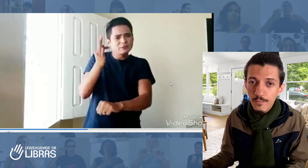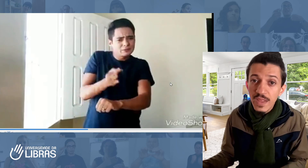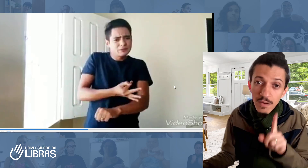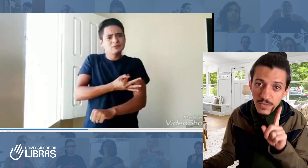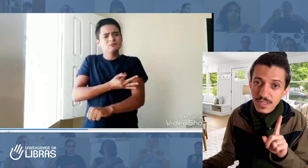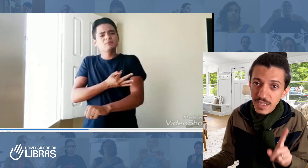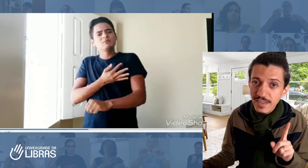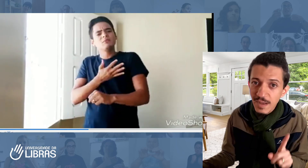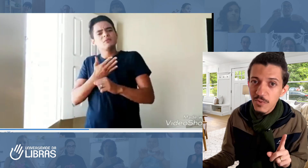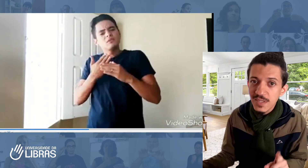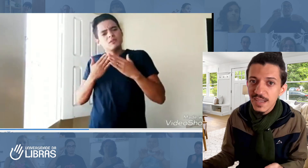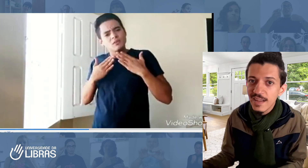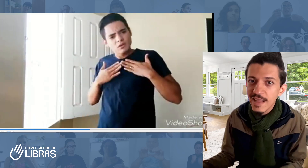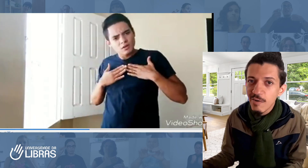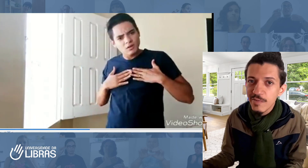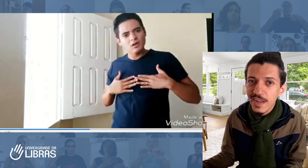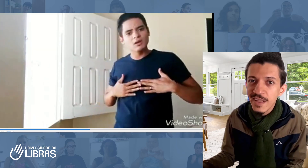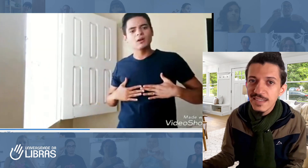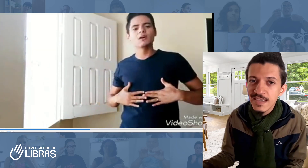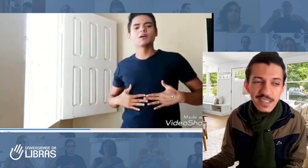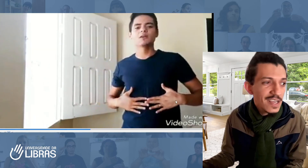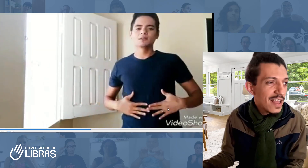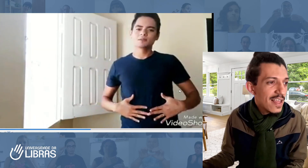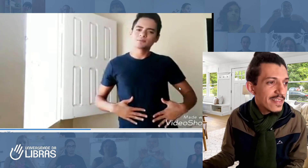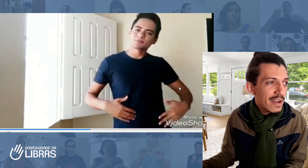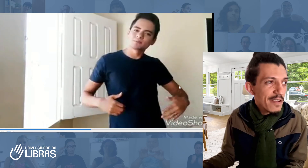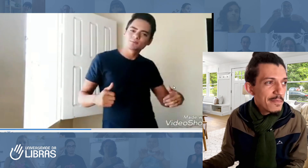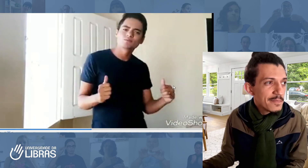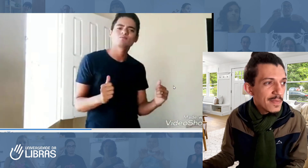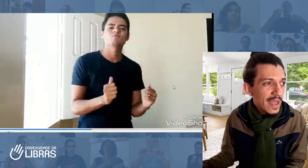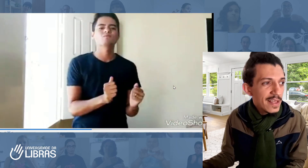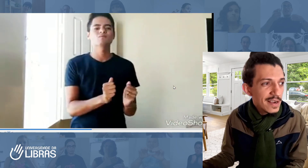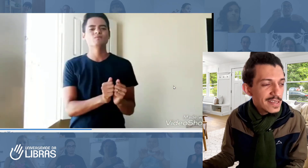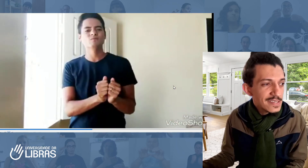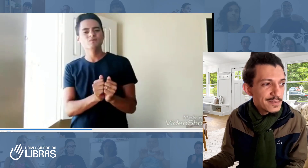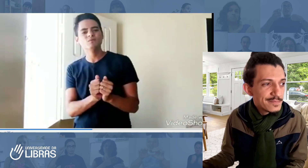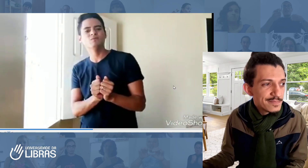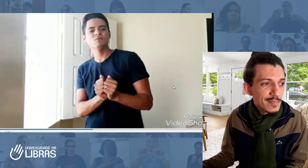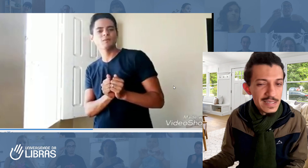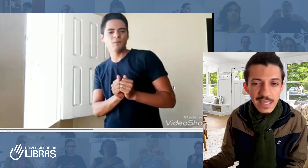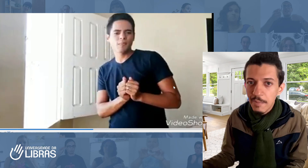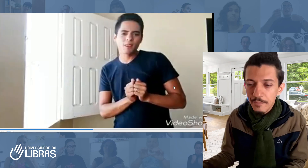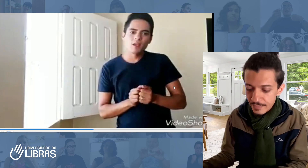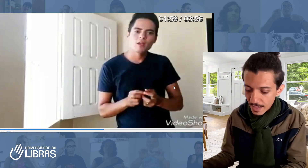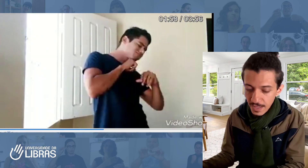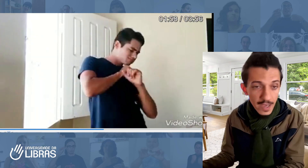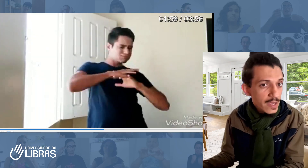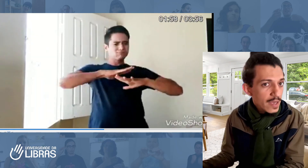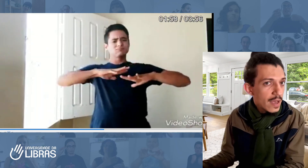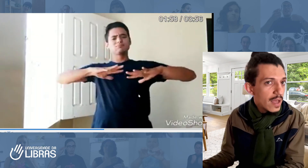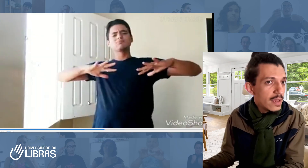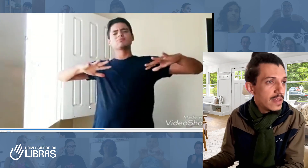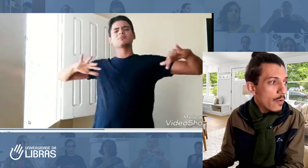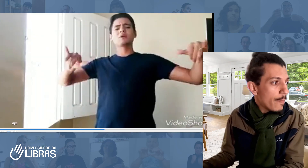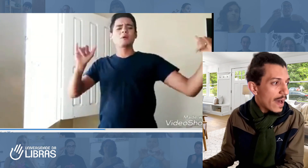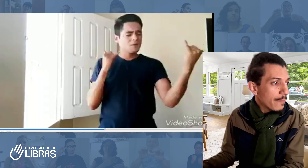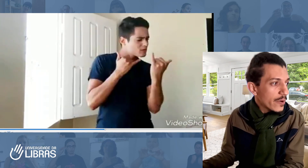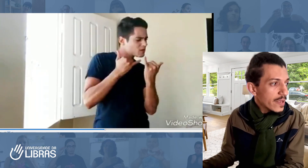Inclusive, essa música que ele estava ouvindo aqui nesse dia estava em inglês. Percebe? E aí, não para por aqui.